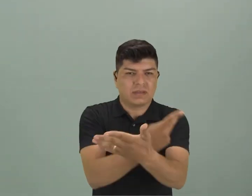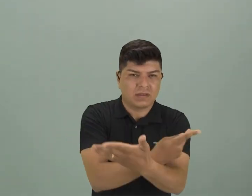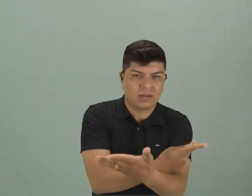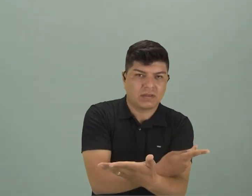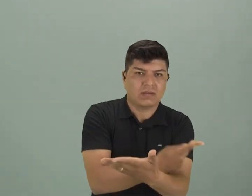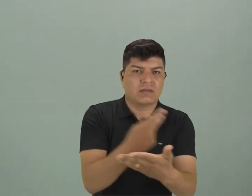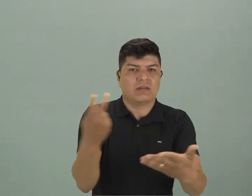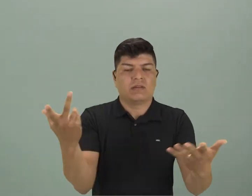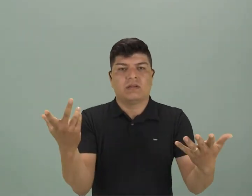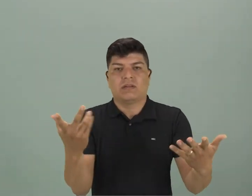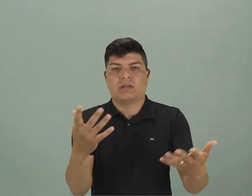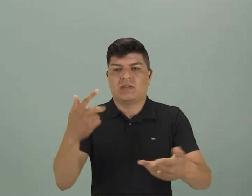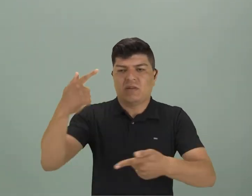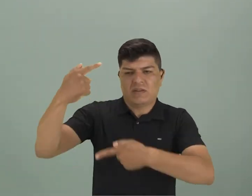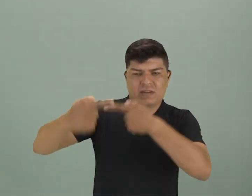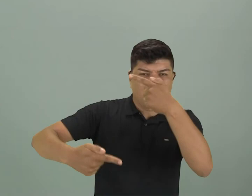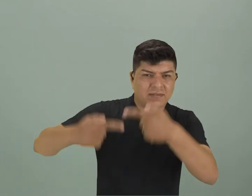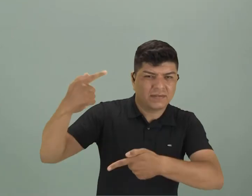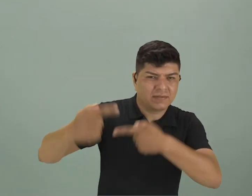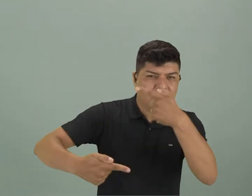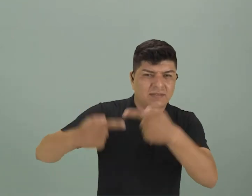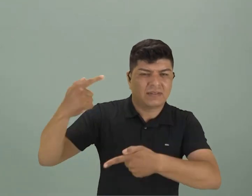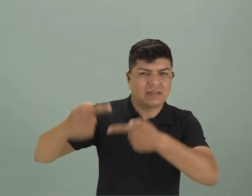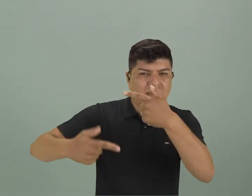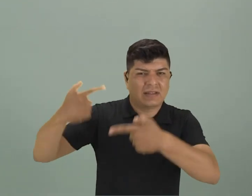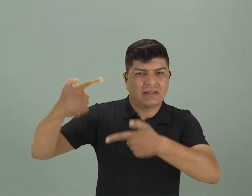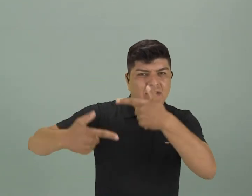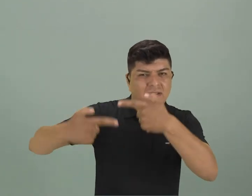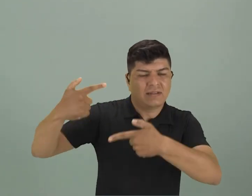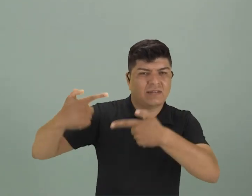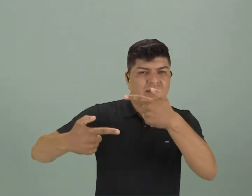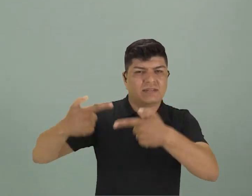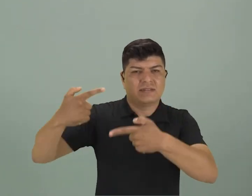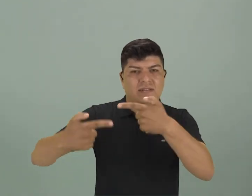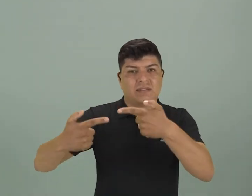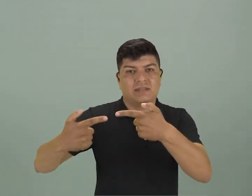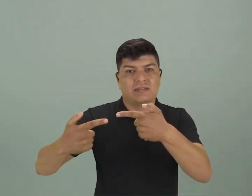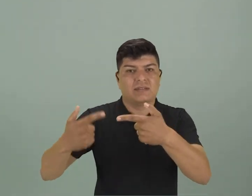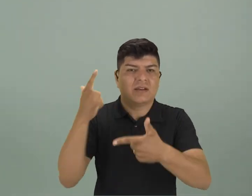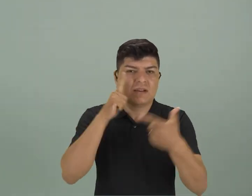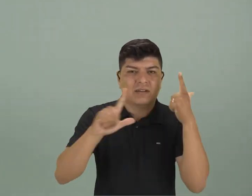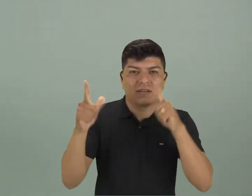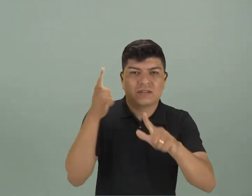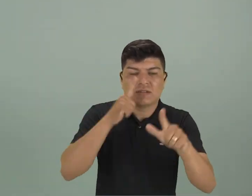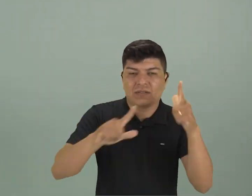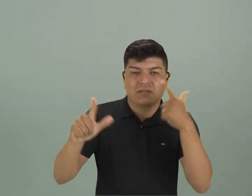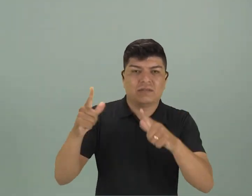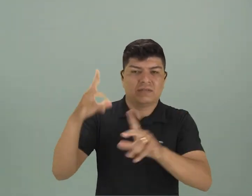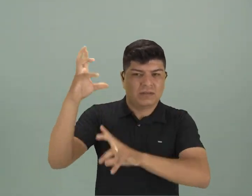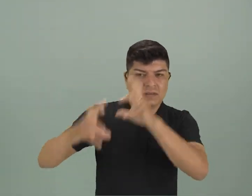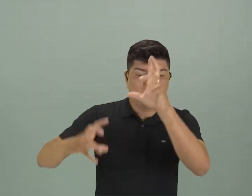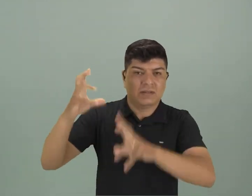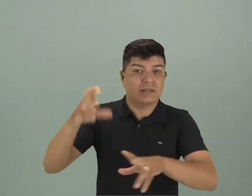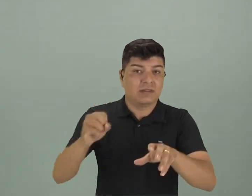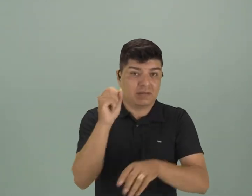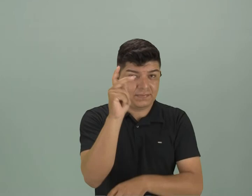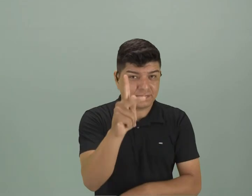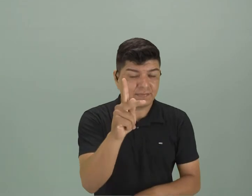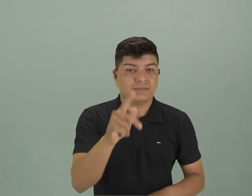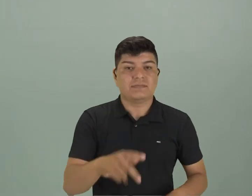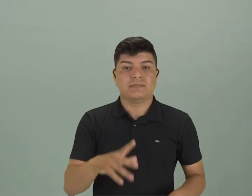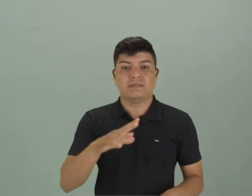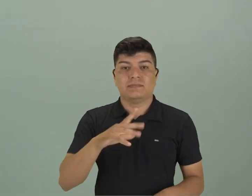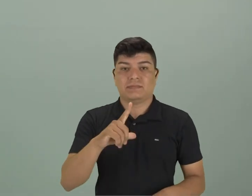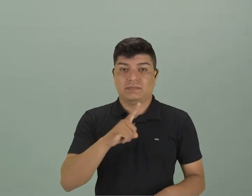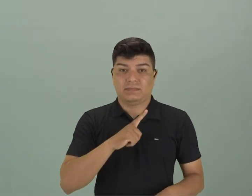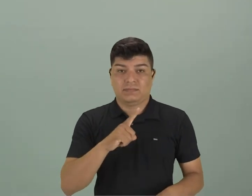como guerras y situaciones donde há conquistas, batallas. Tenemos las